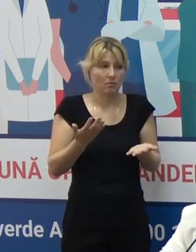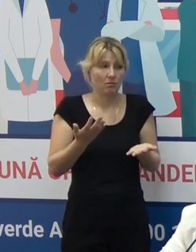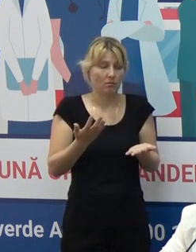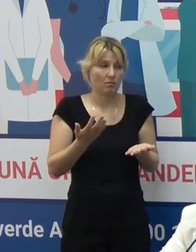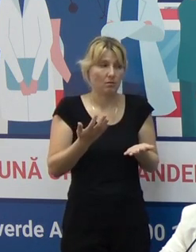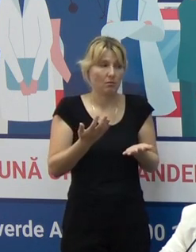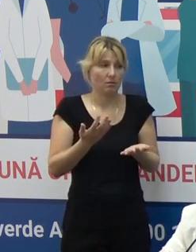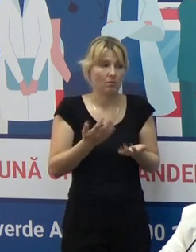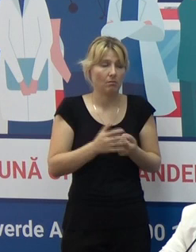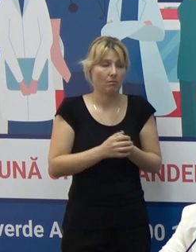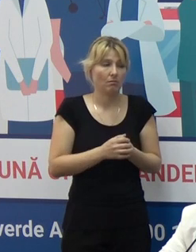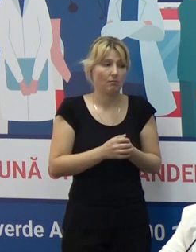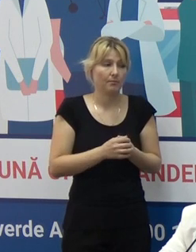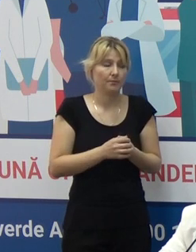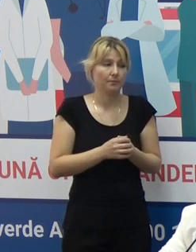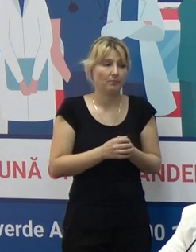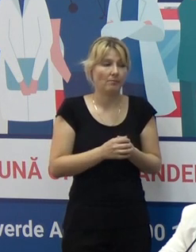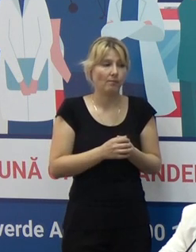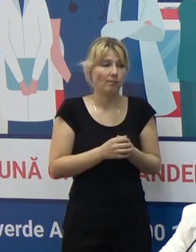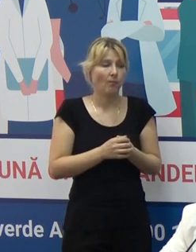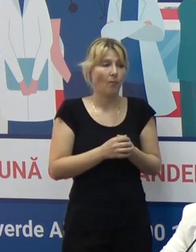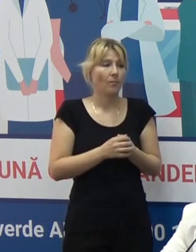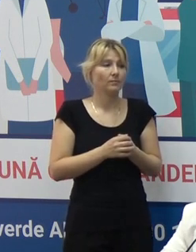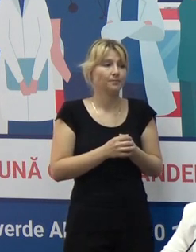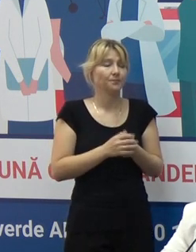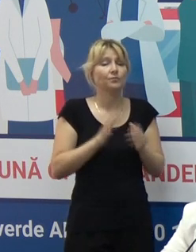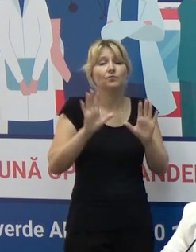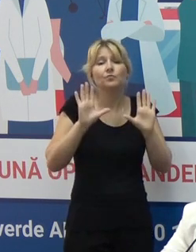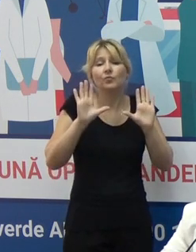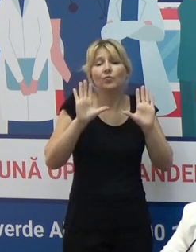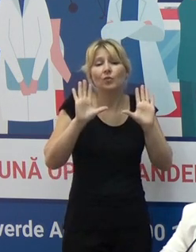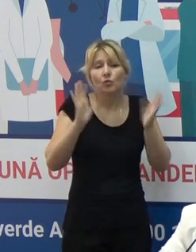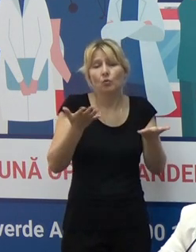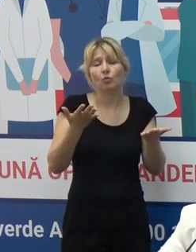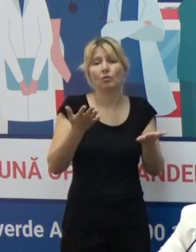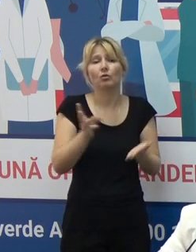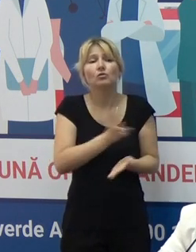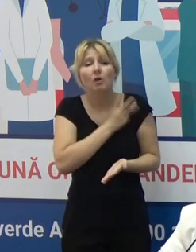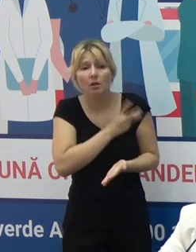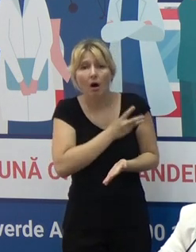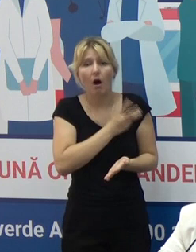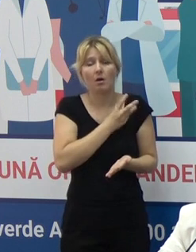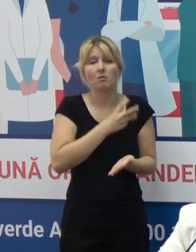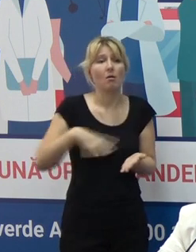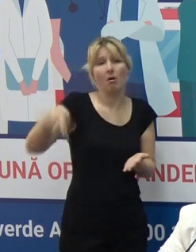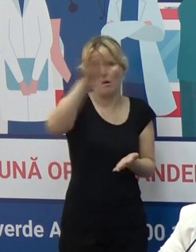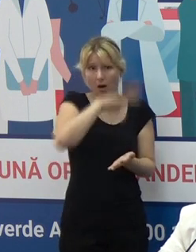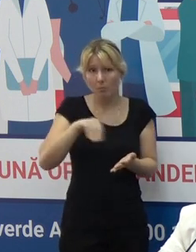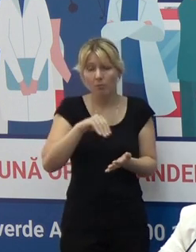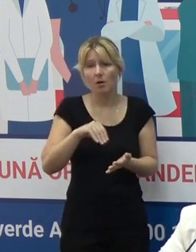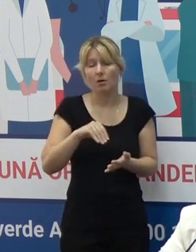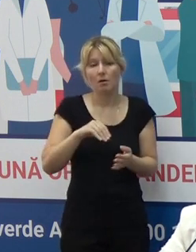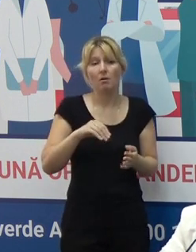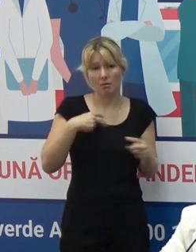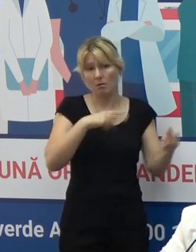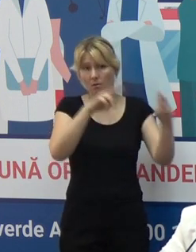aceeași percepții și aceeași dorință au toți citățenii,